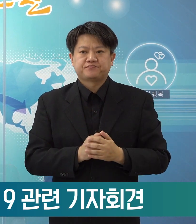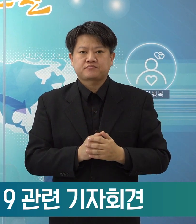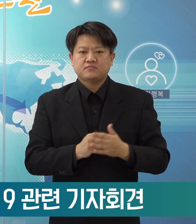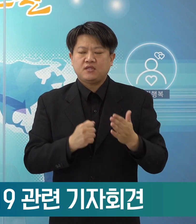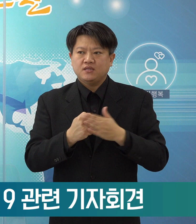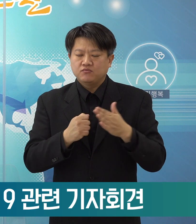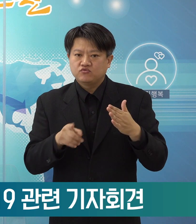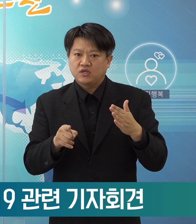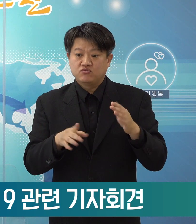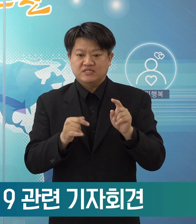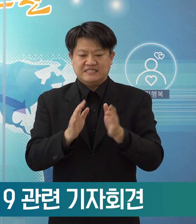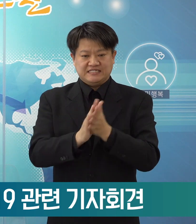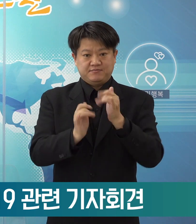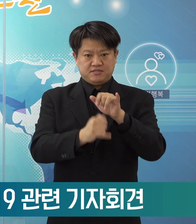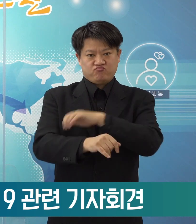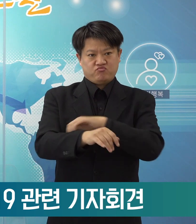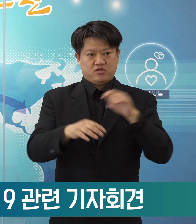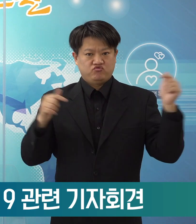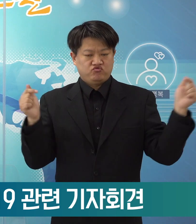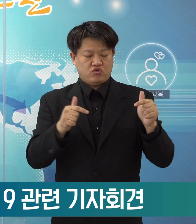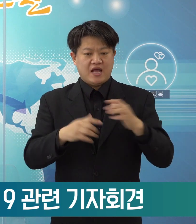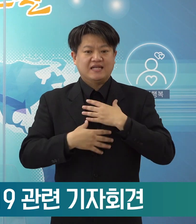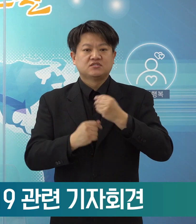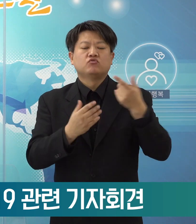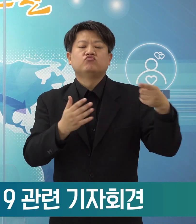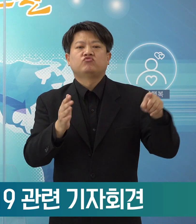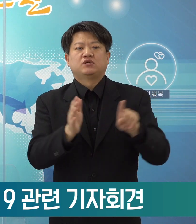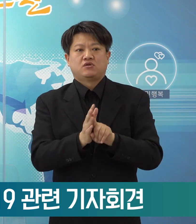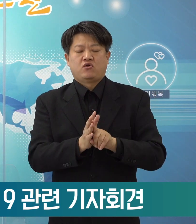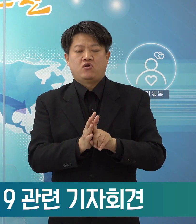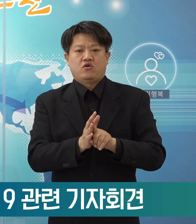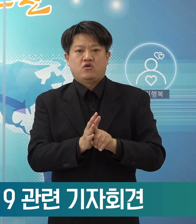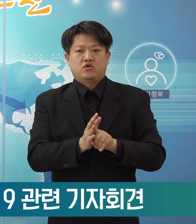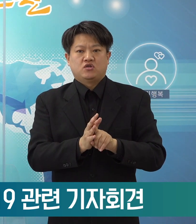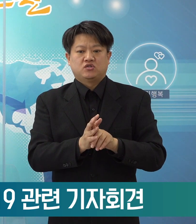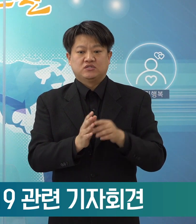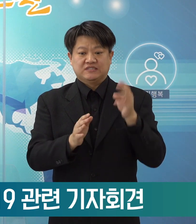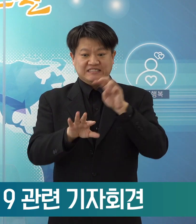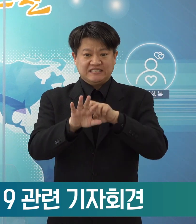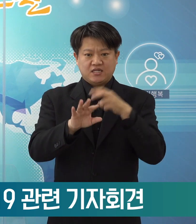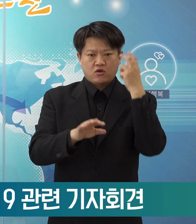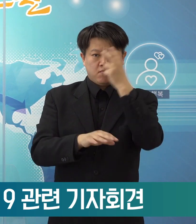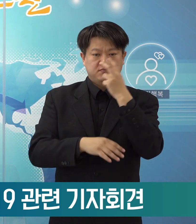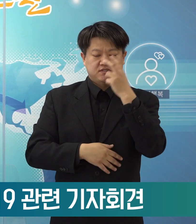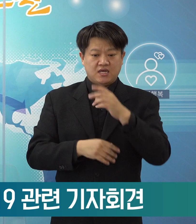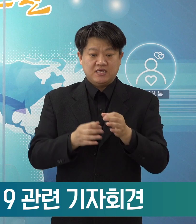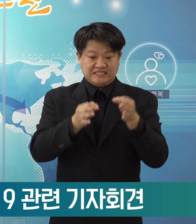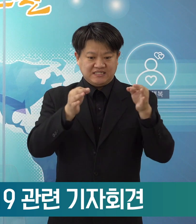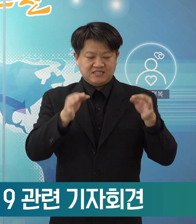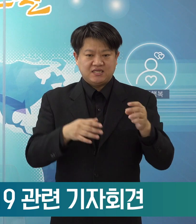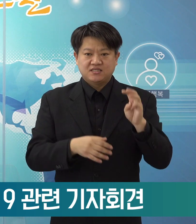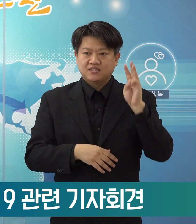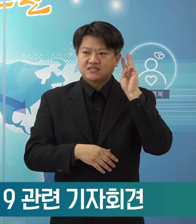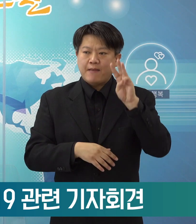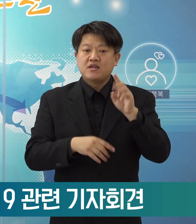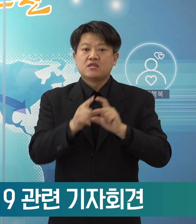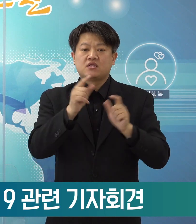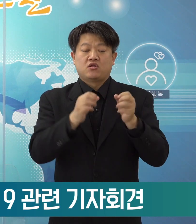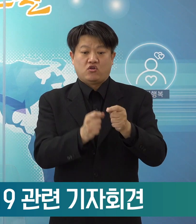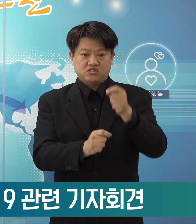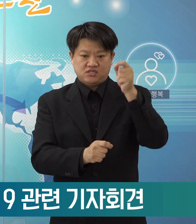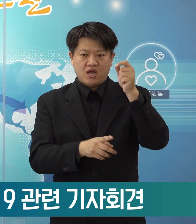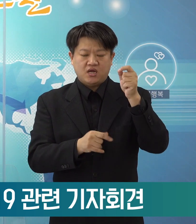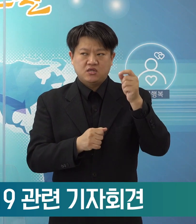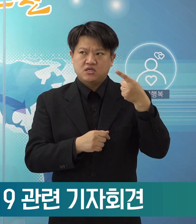이런 시민 불편 해소와 안전을 위해서 진단검사 기간을 3일을 연장해서